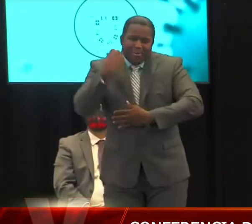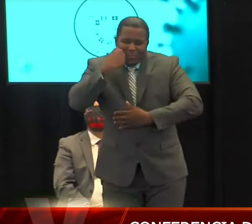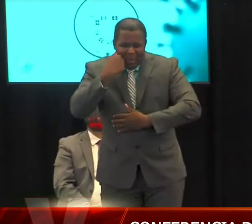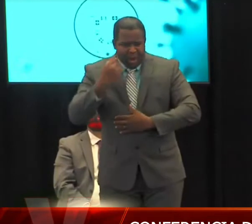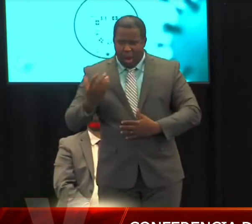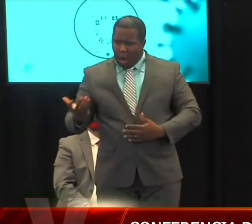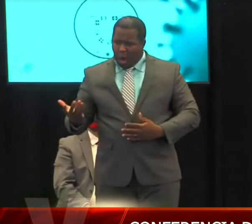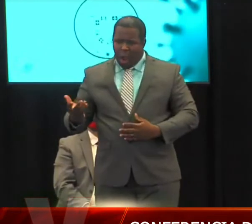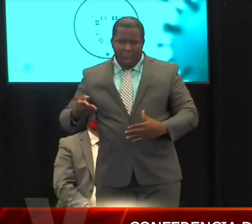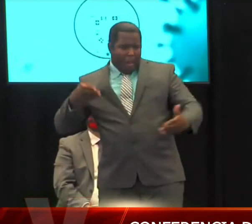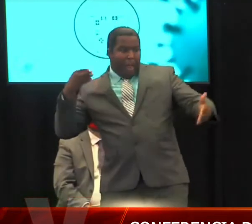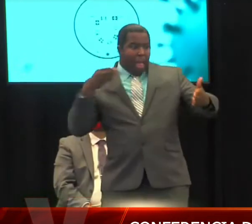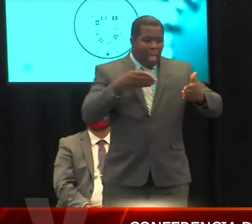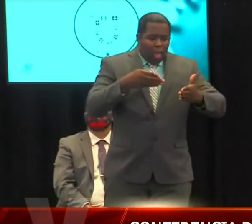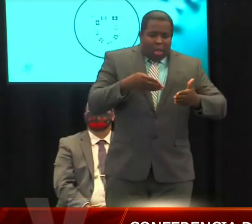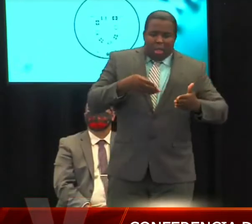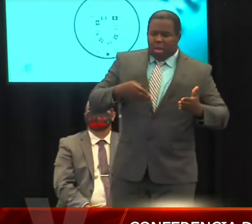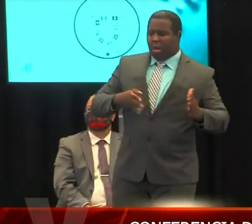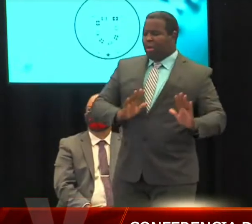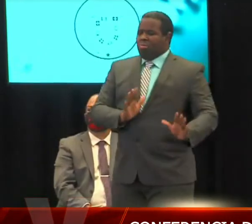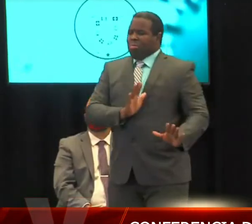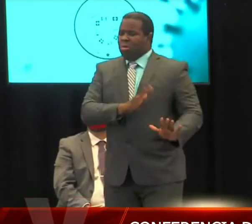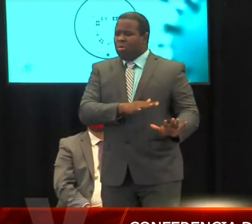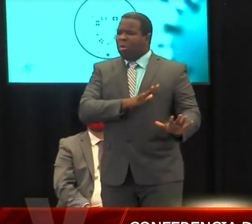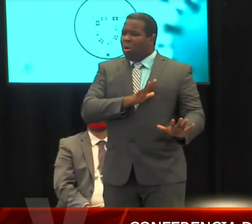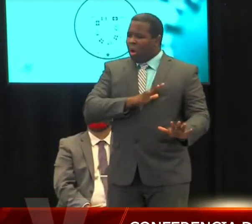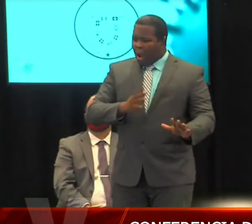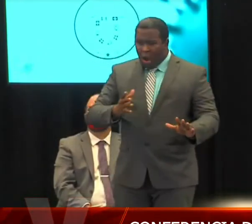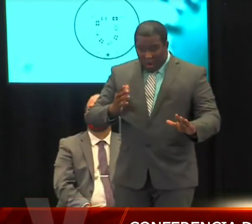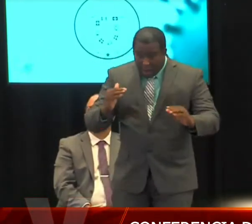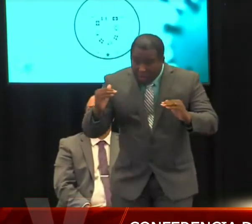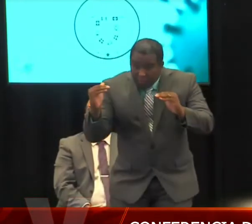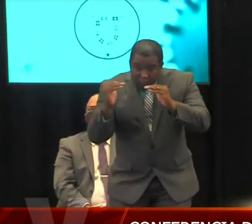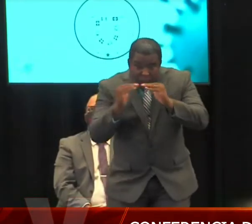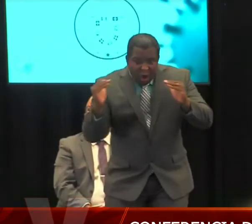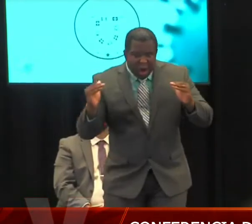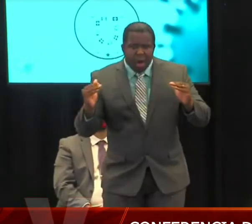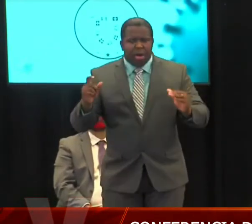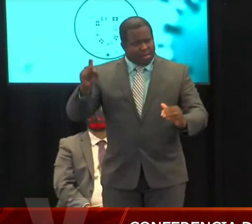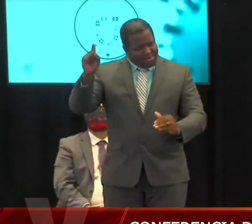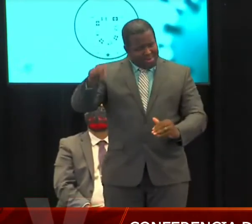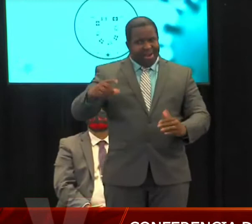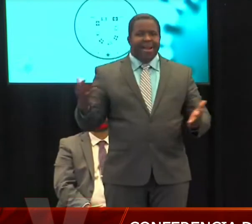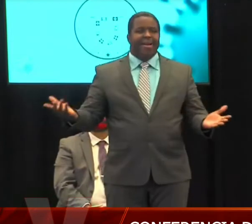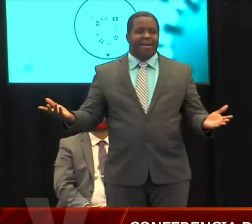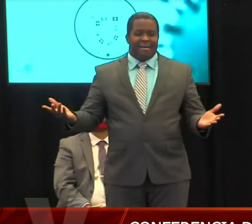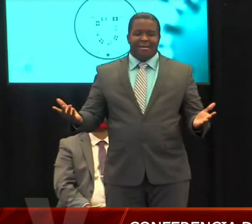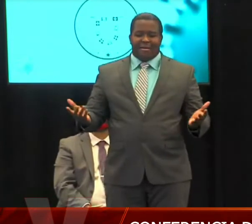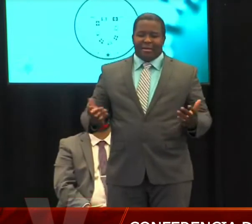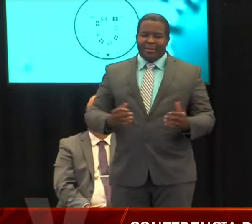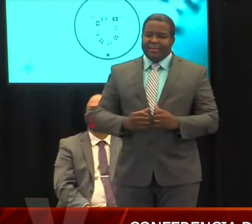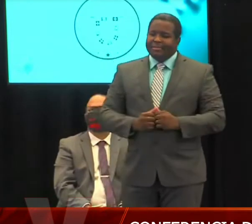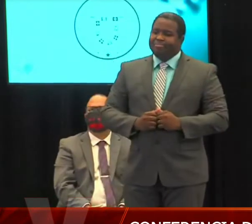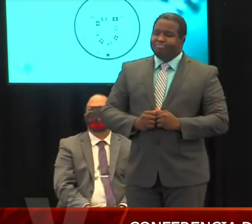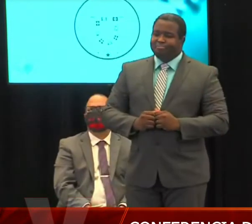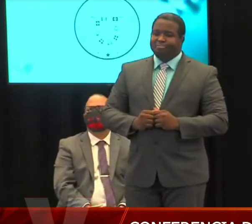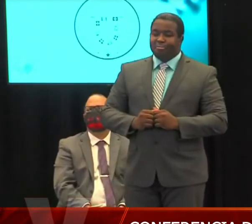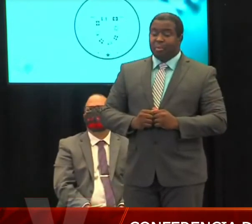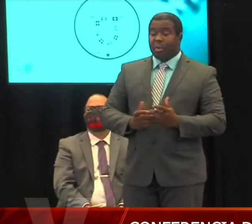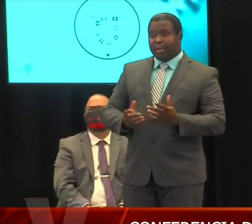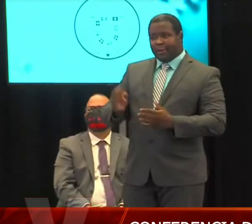igual haya esa misma firmeza con los políticos. Bien, lo que le puedo decir es que